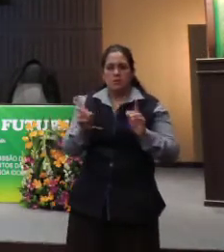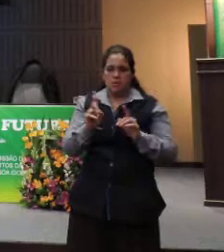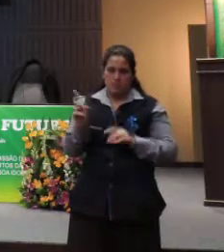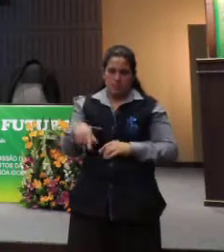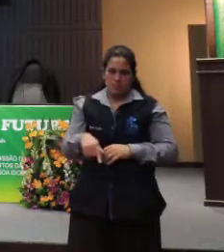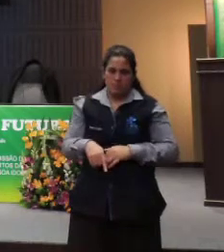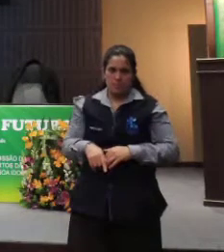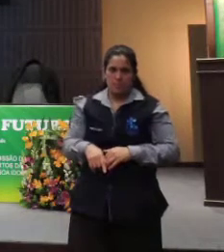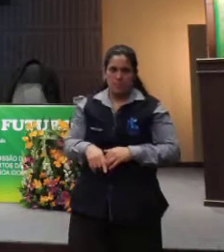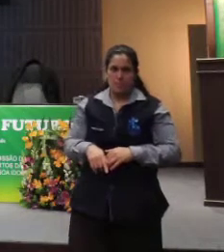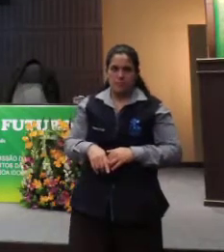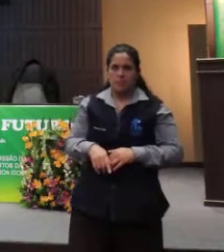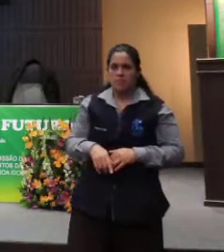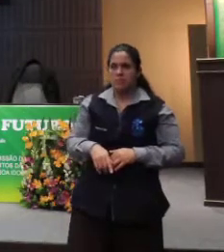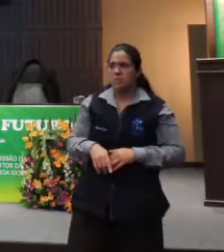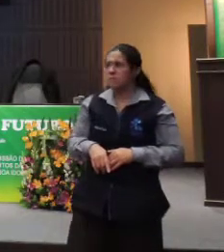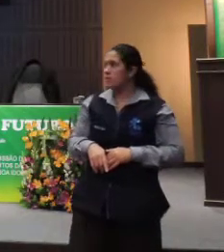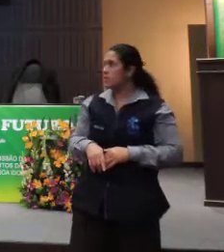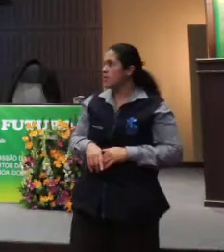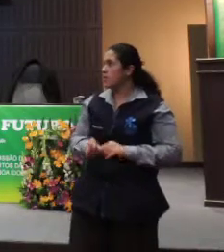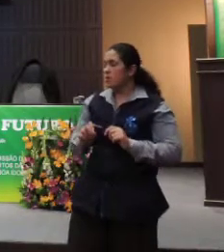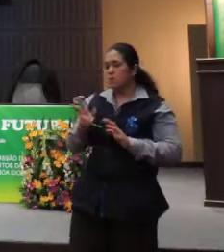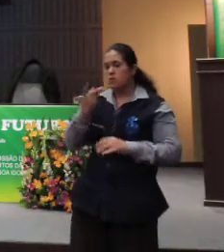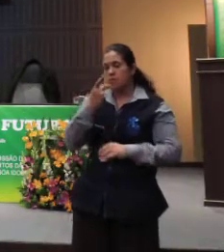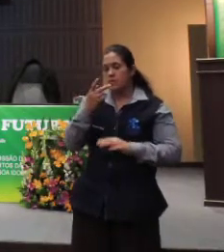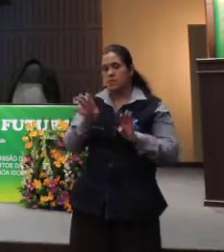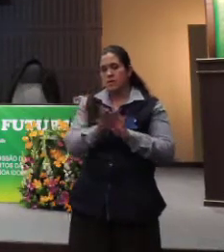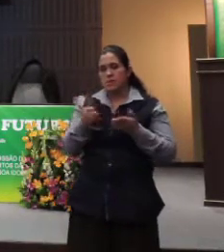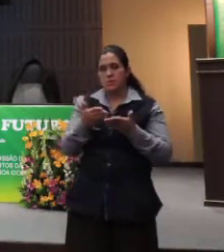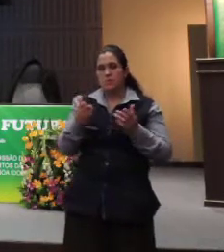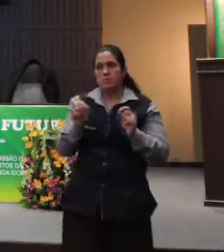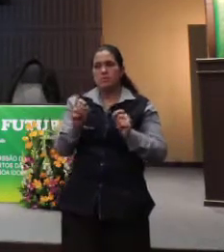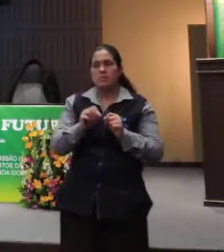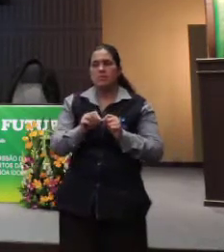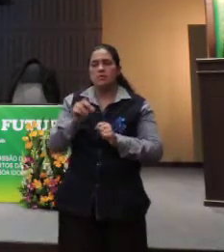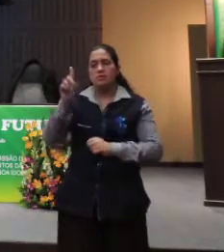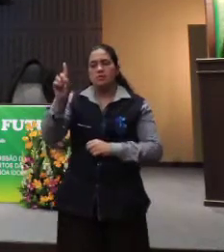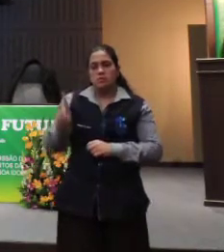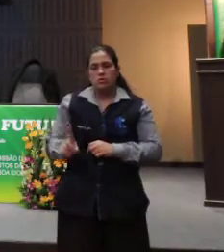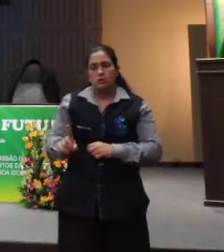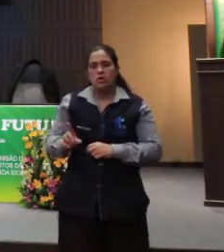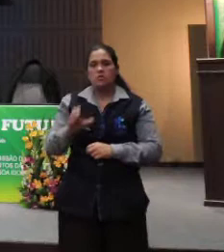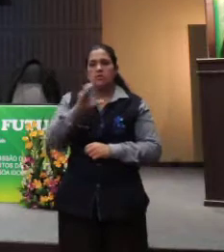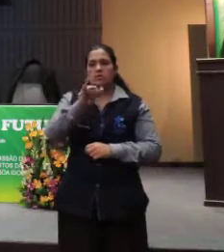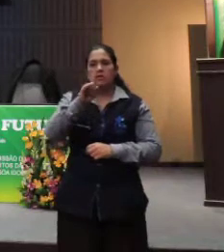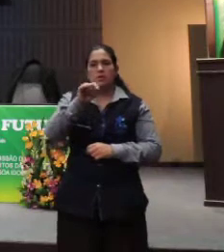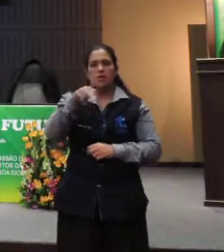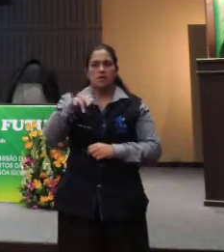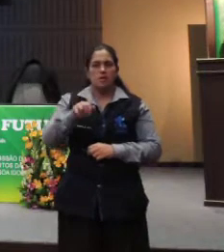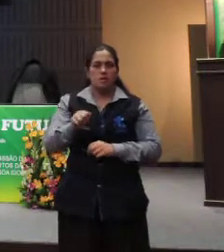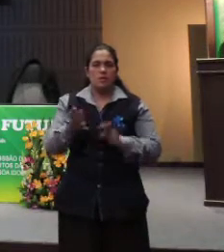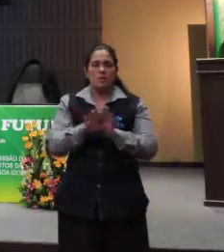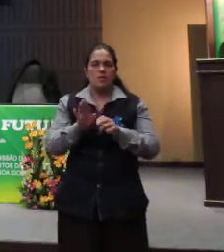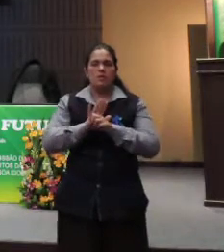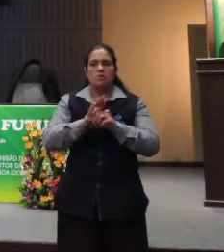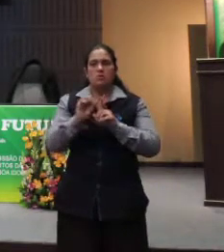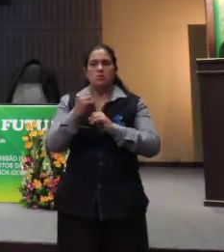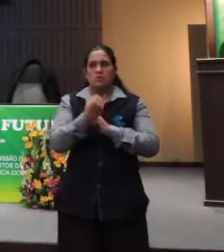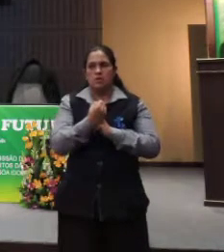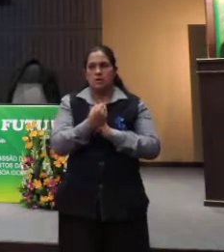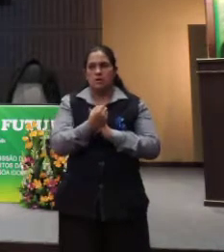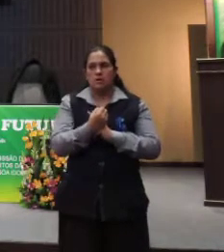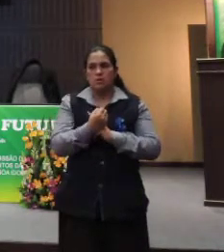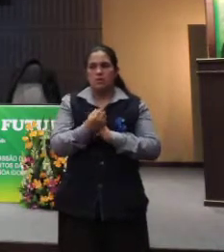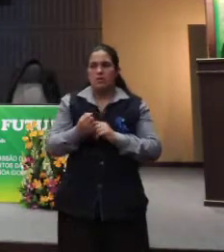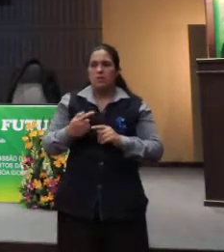Enfim, aqui, o que eu já até disse para vocês, é a questão dos direitos, da cidadania, da participação social. Também vou chegar nisso um